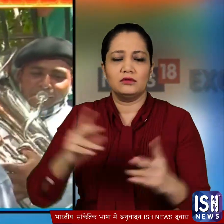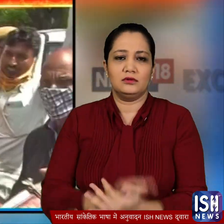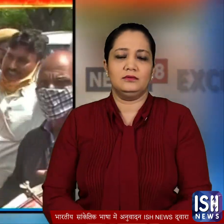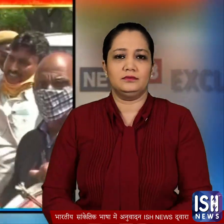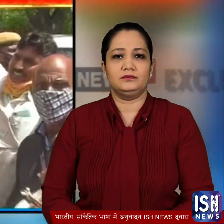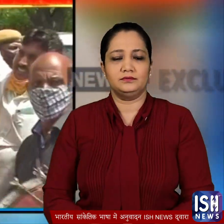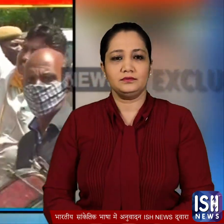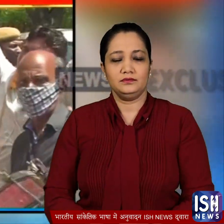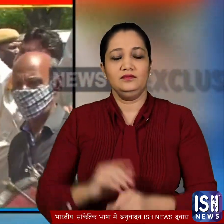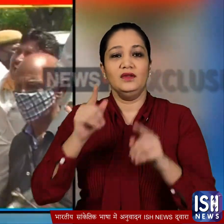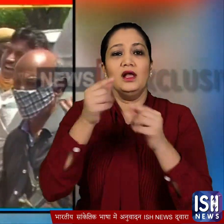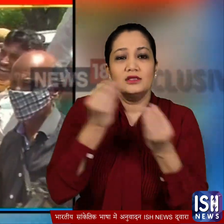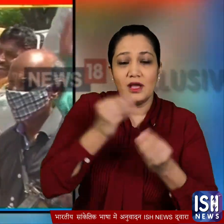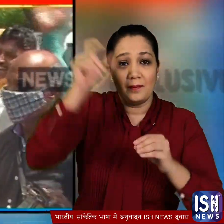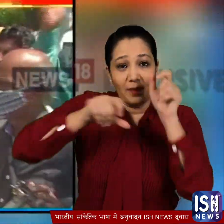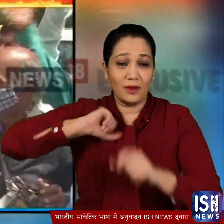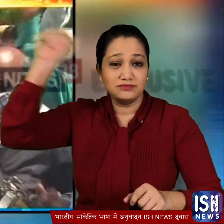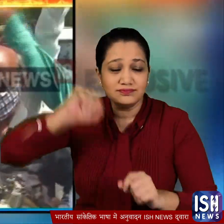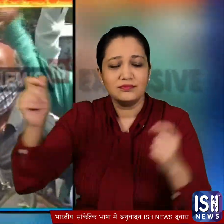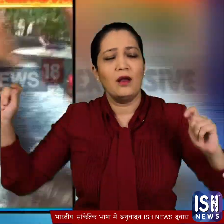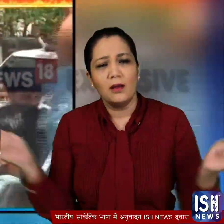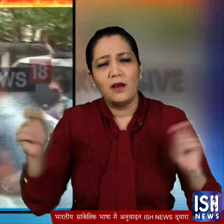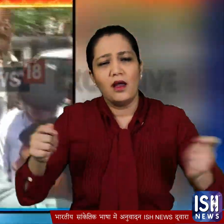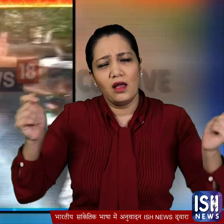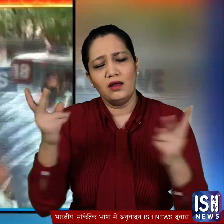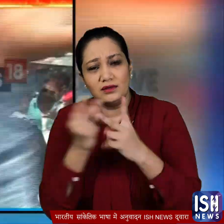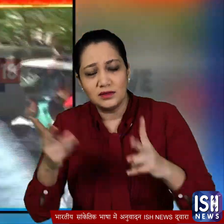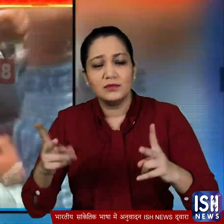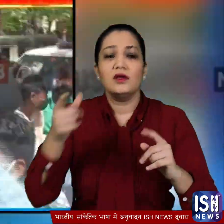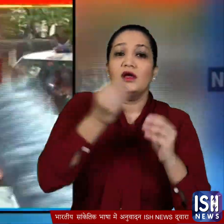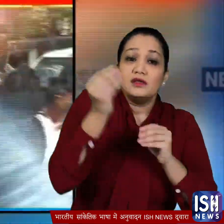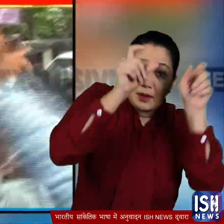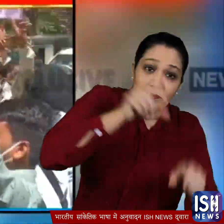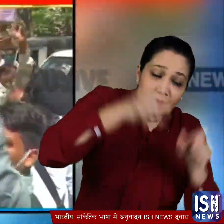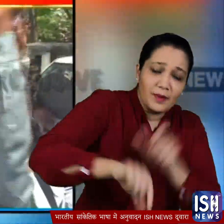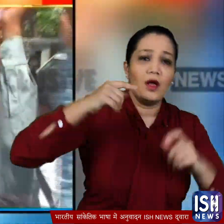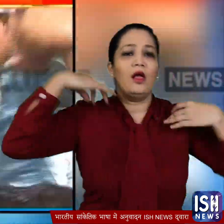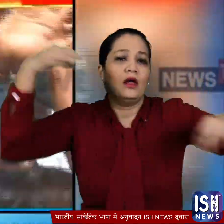इस दोरान कुछ प्रदर्शन कारी बैंड बजाते रहे जबकि कुछ ने उसकी धुन पर डांस करके अपना विरूच जताया